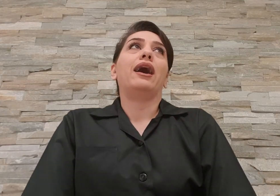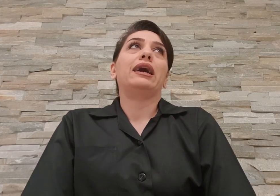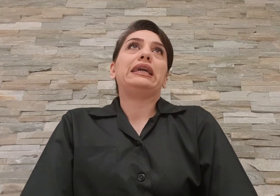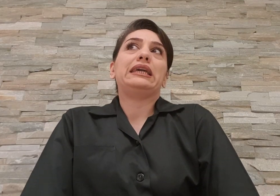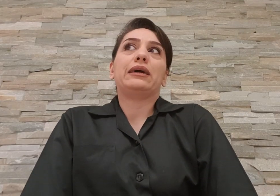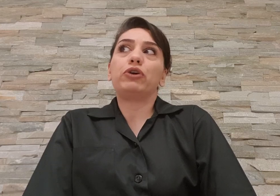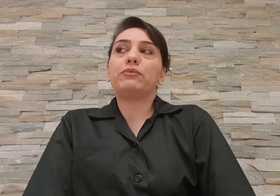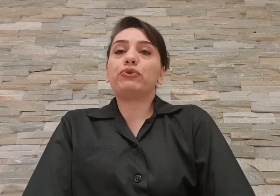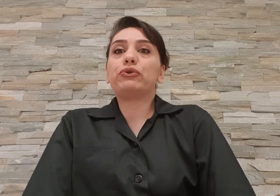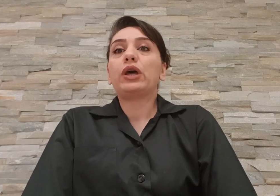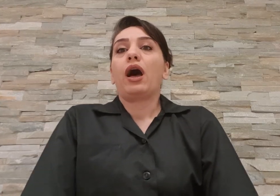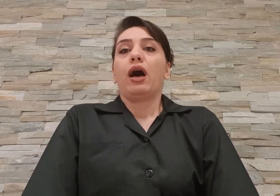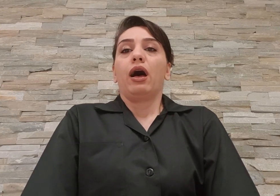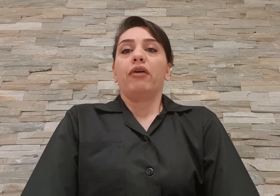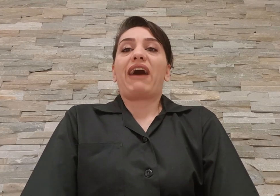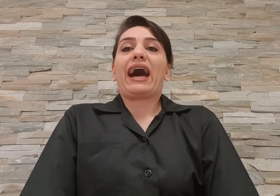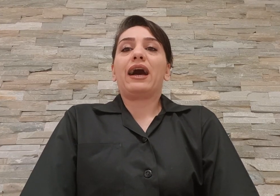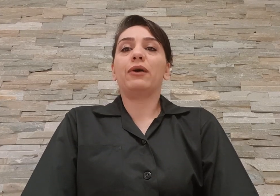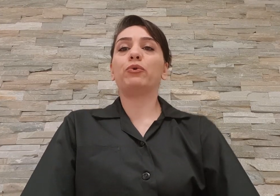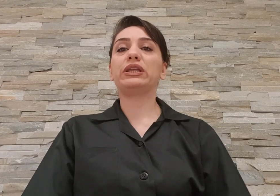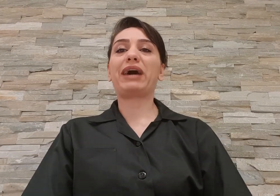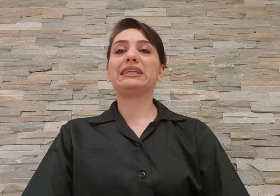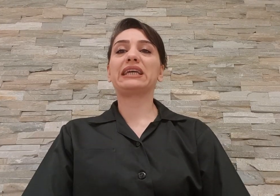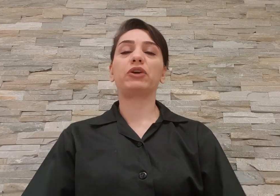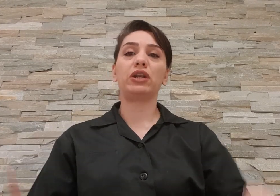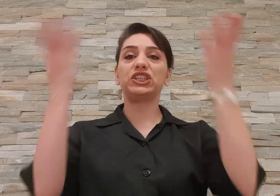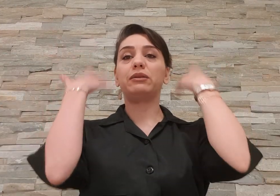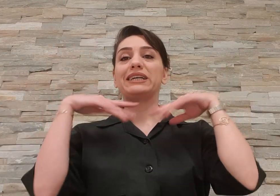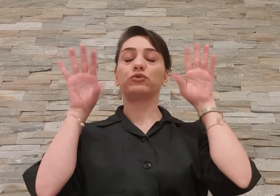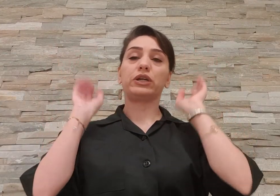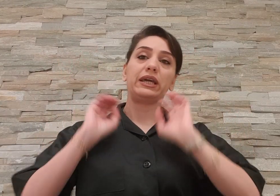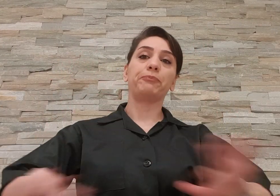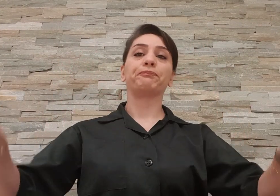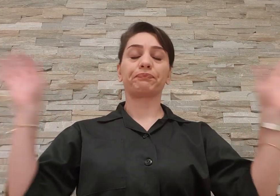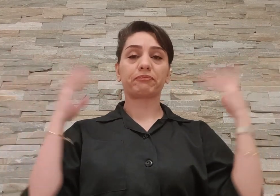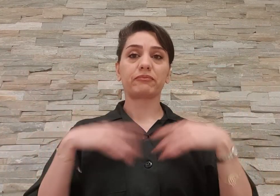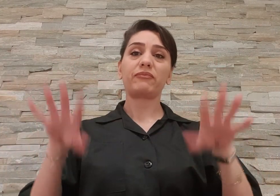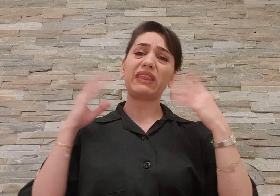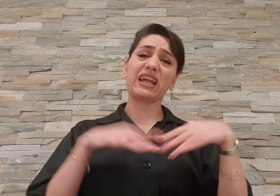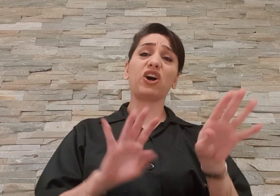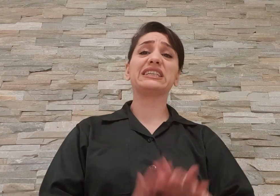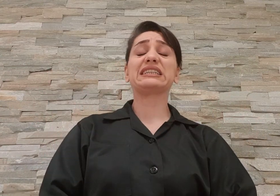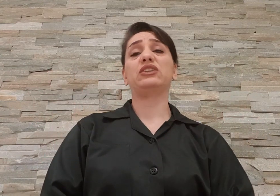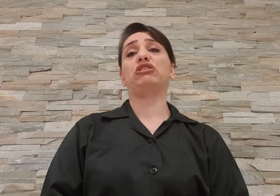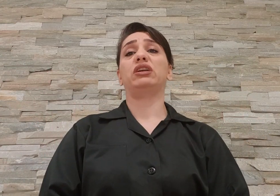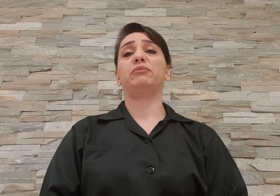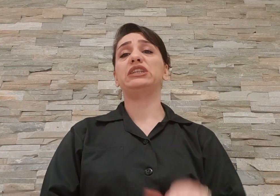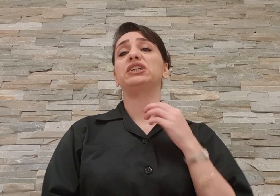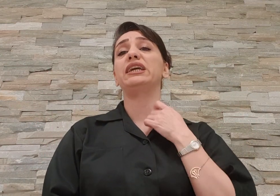این یه مورد بود و مورد بعدیش هم که حالا جنگل بستونایه که خارج از زندان داریم هیچی